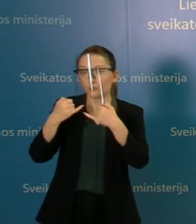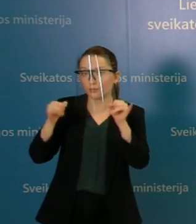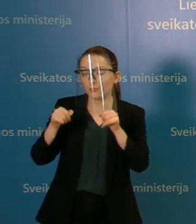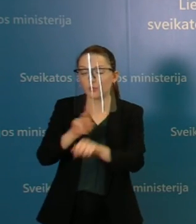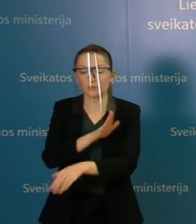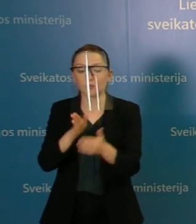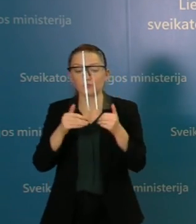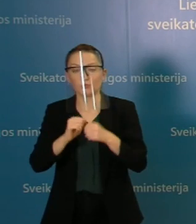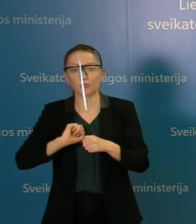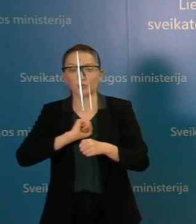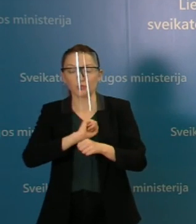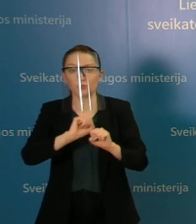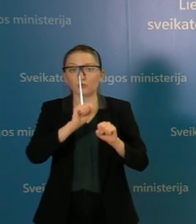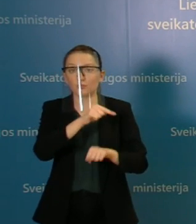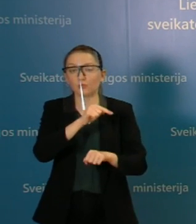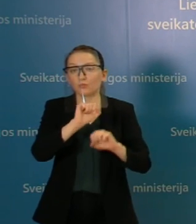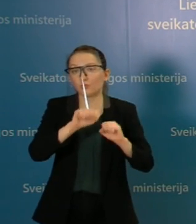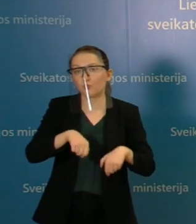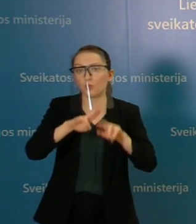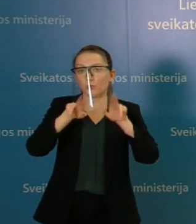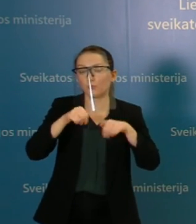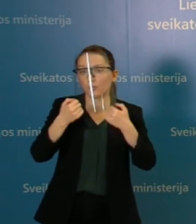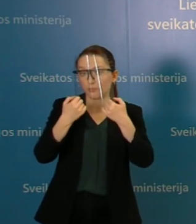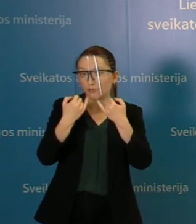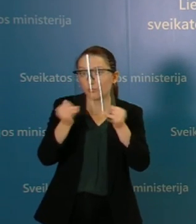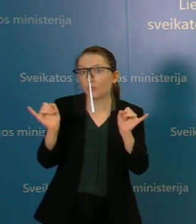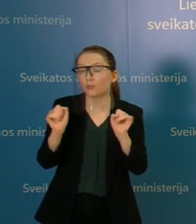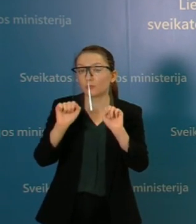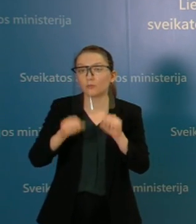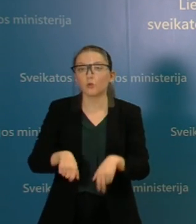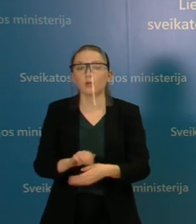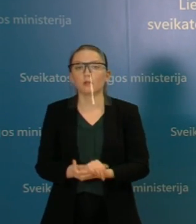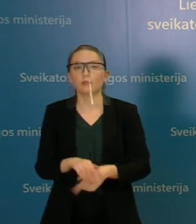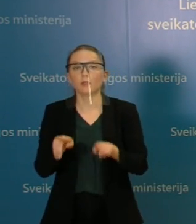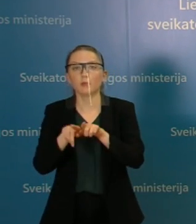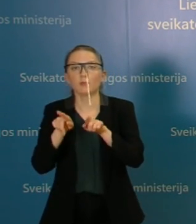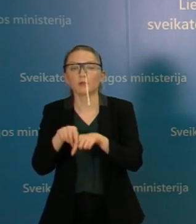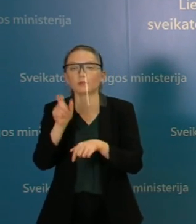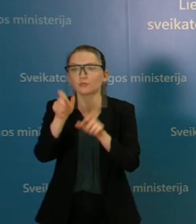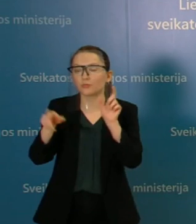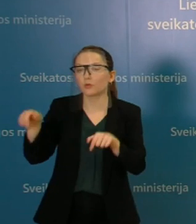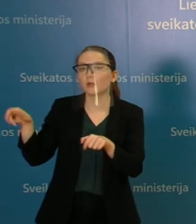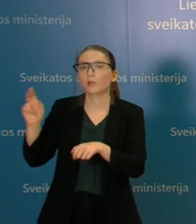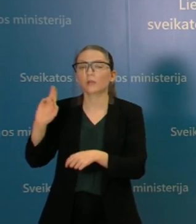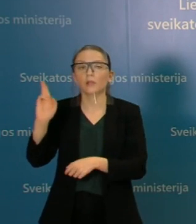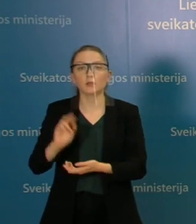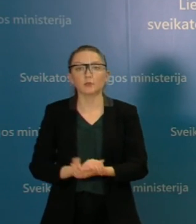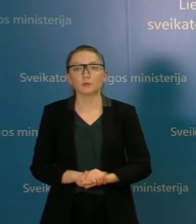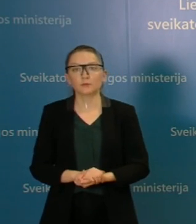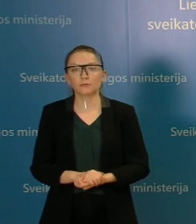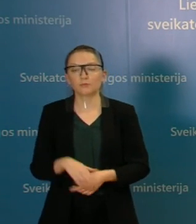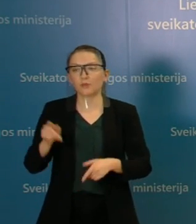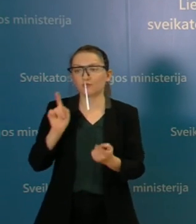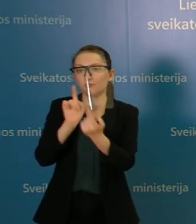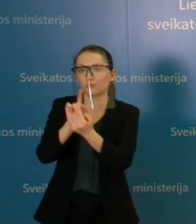šeimos gydytojas, kad galėtų išduoti, sakykim, nedarbingumą ir šeimos asmenim, tiem, kurie, na,